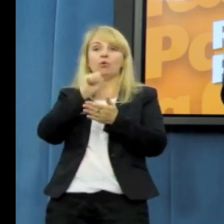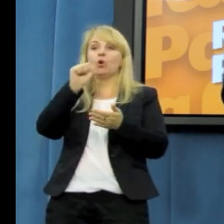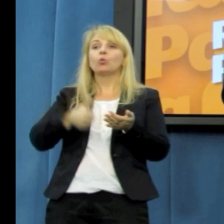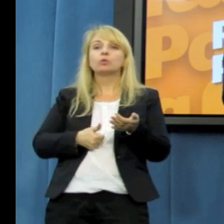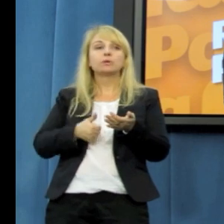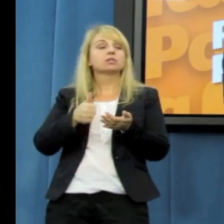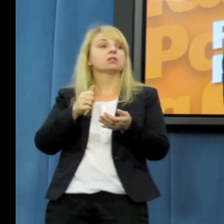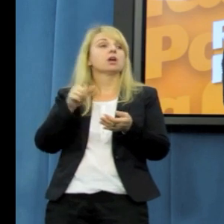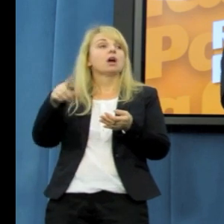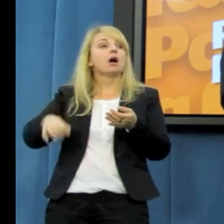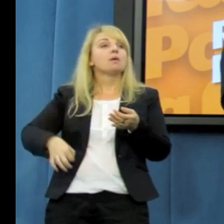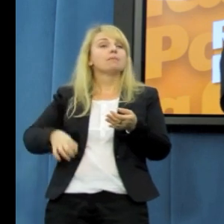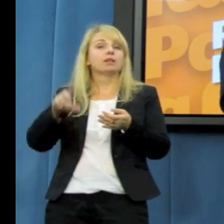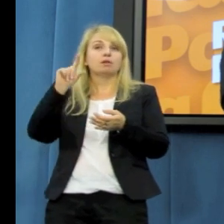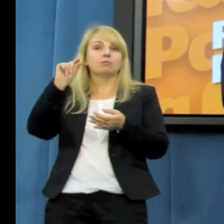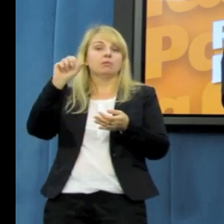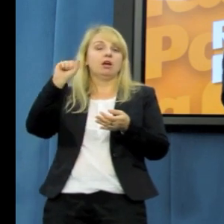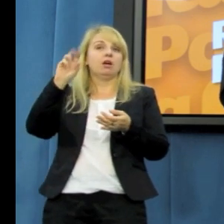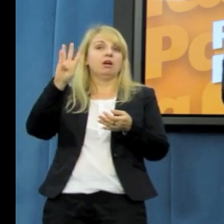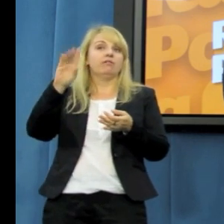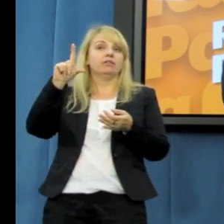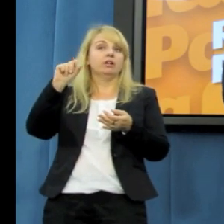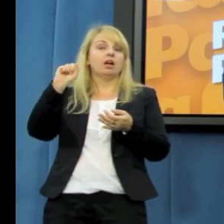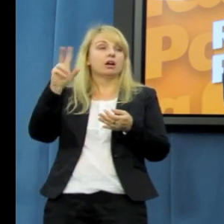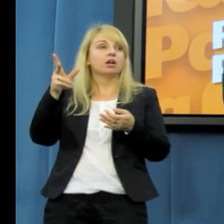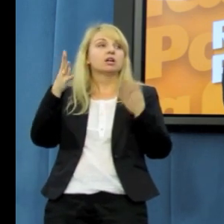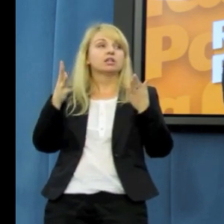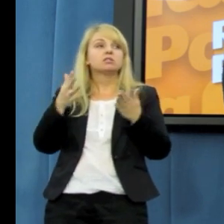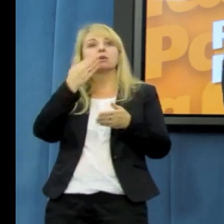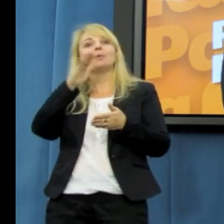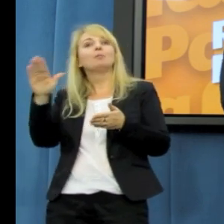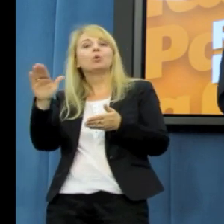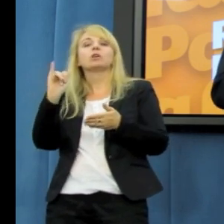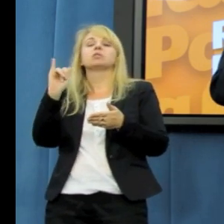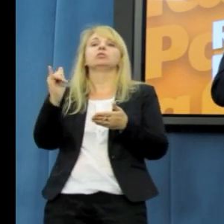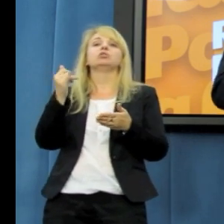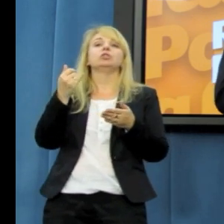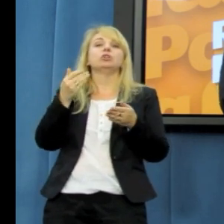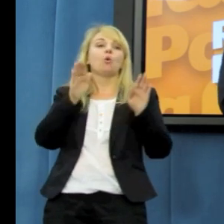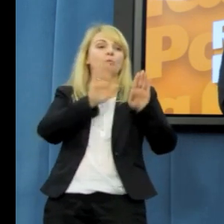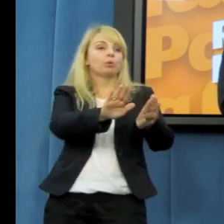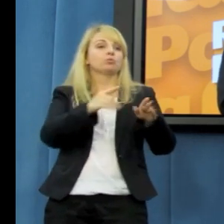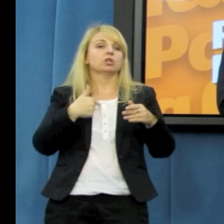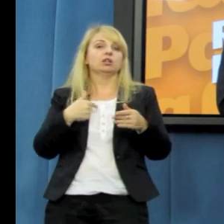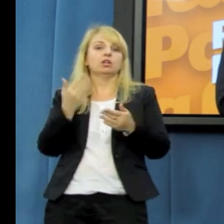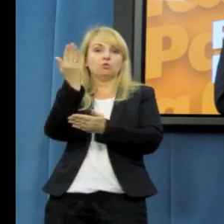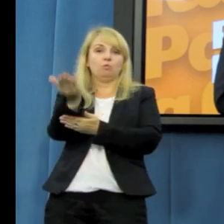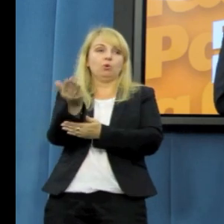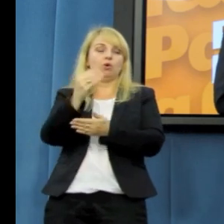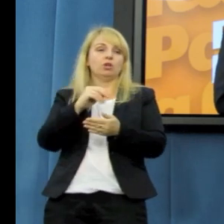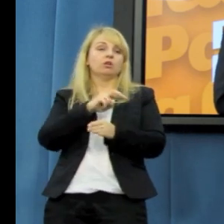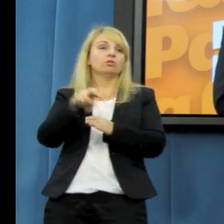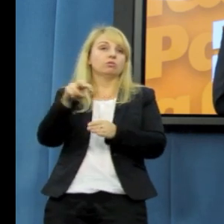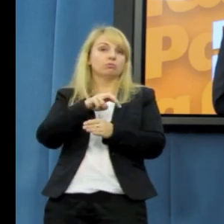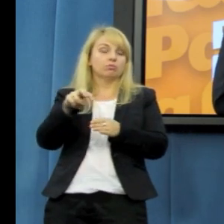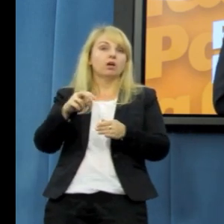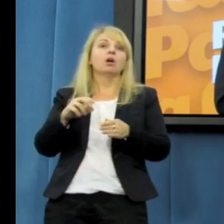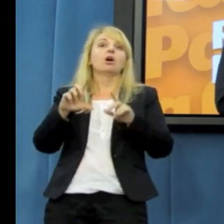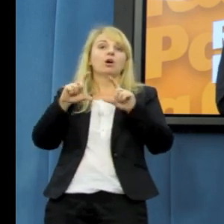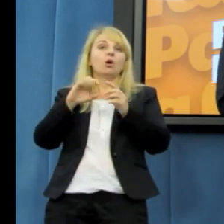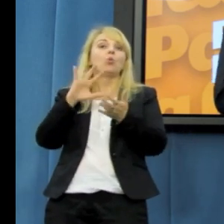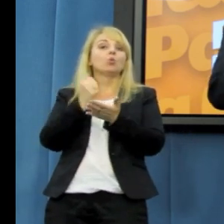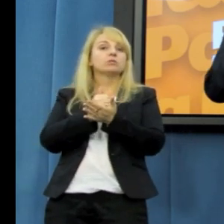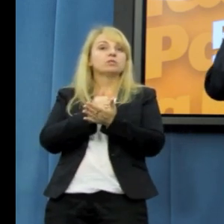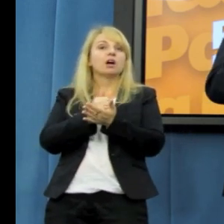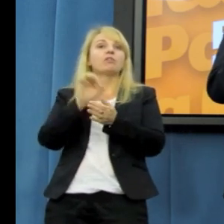Pan Waldemar Pawlak mógłby inicjatywę taką wykazać dobrą wolę i poprzeć nasz projekt ustawy, który jest już złożony w Sejmie, dotyczący branży